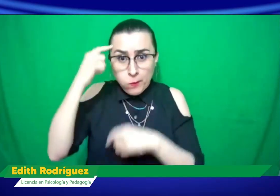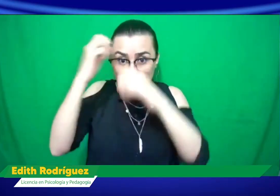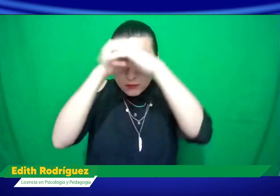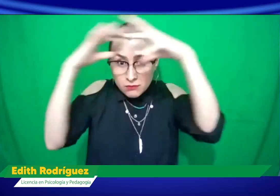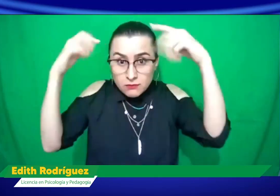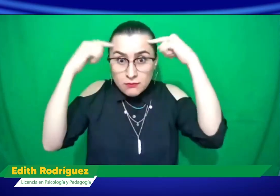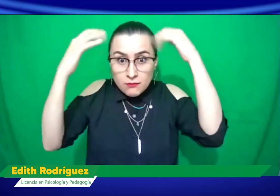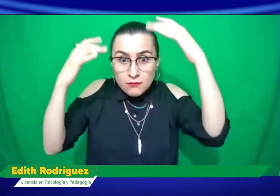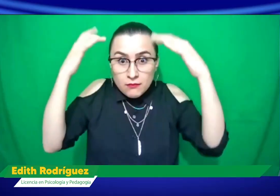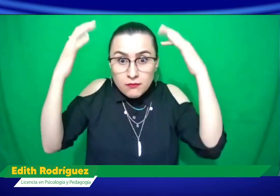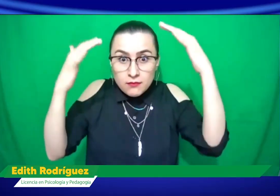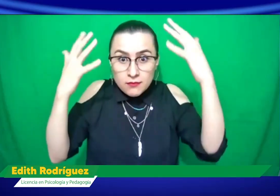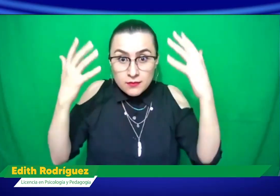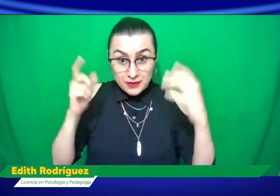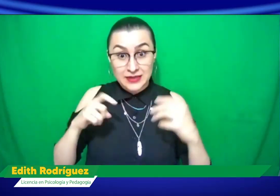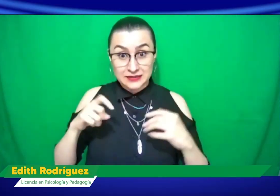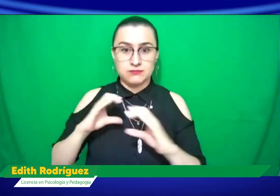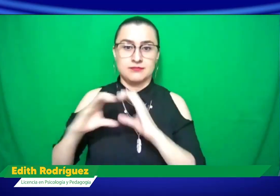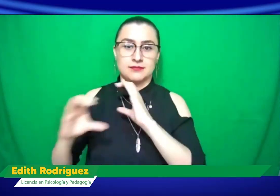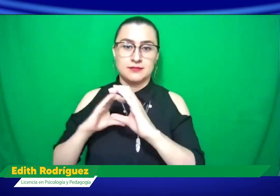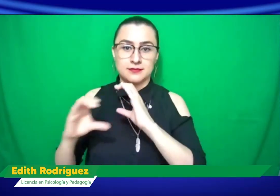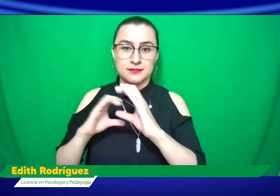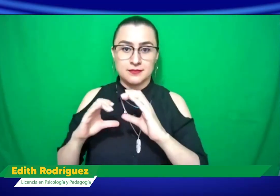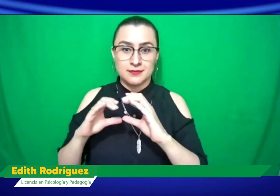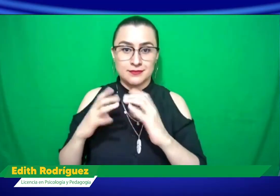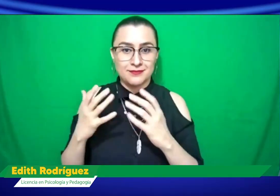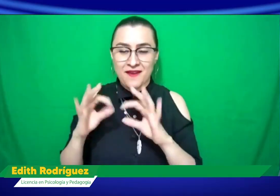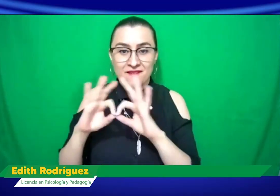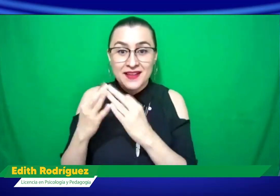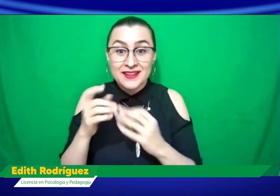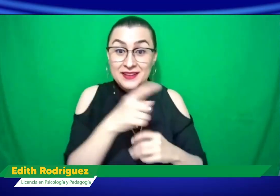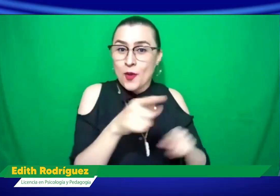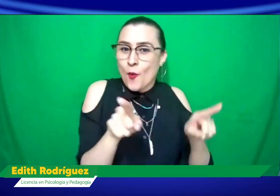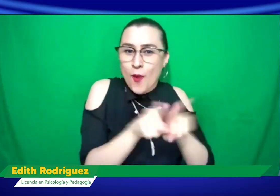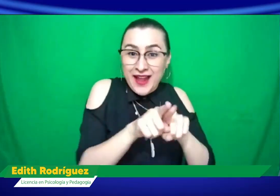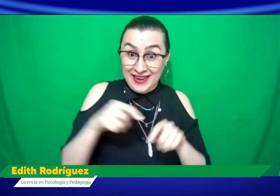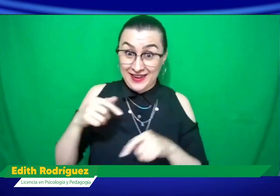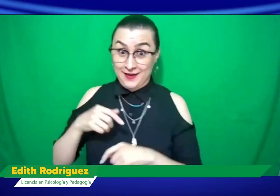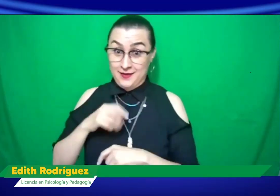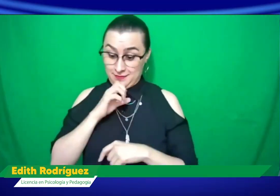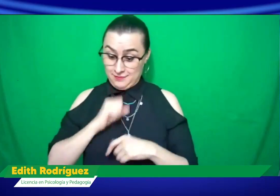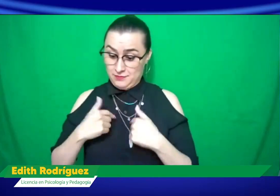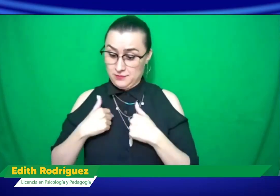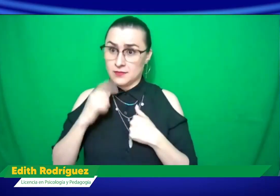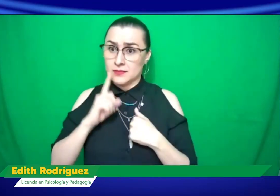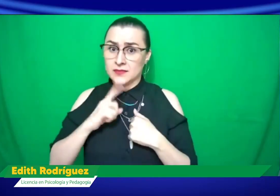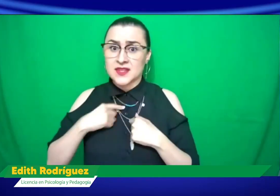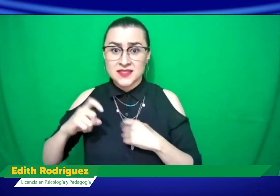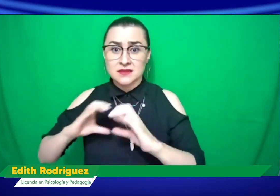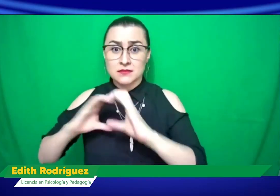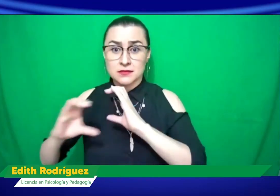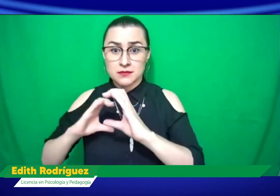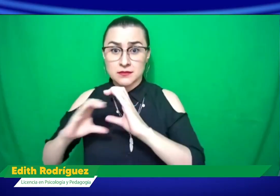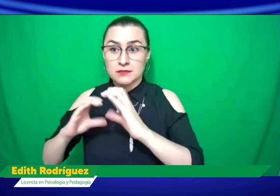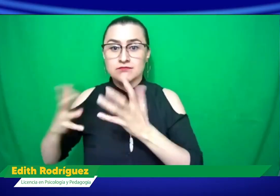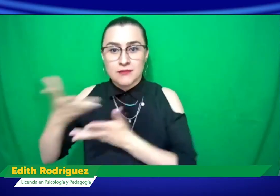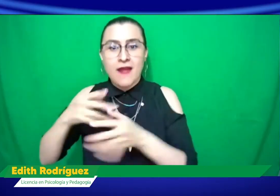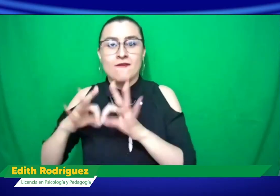pueda tener esa comunicación con otros porque eso ayuda a tener una buena salud mental, pero el no tener comunicación con su familia ni con otros era muy difícil.